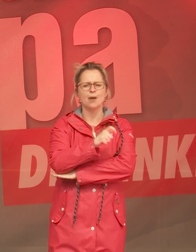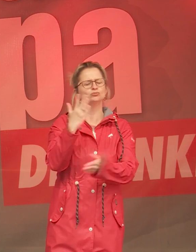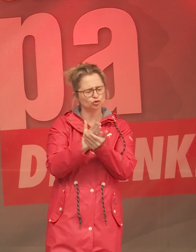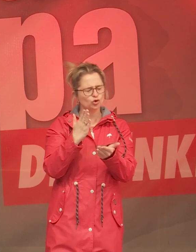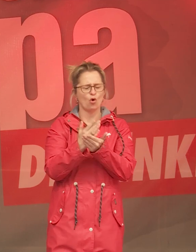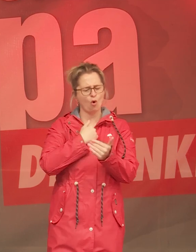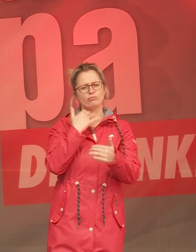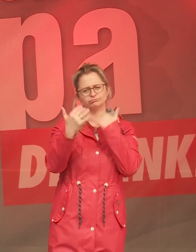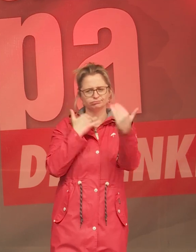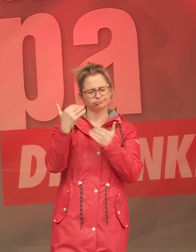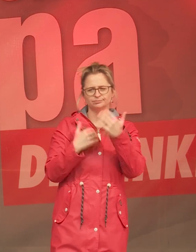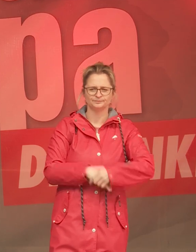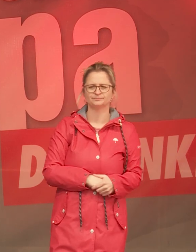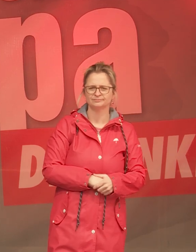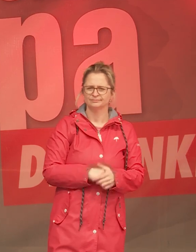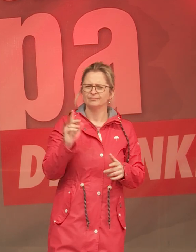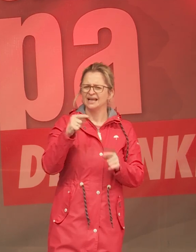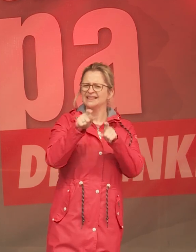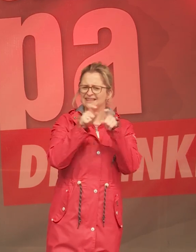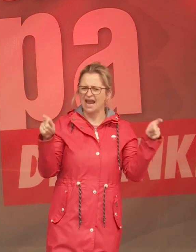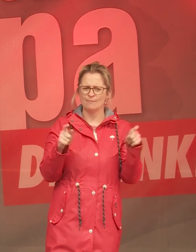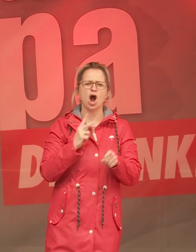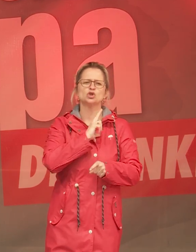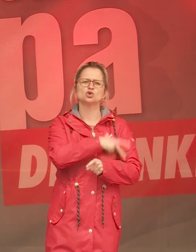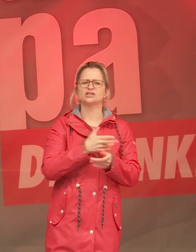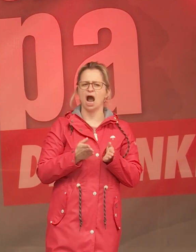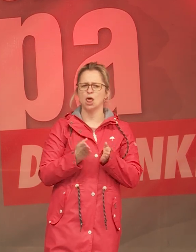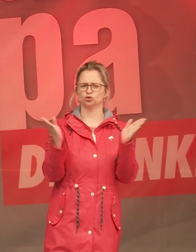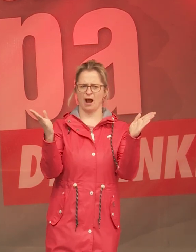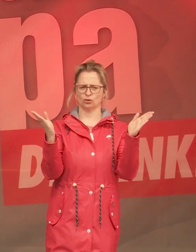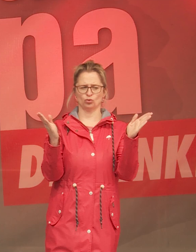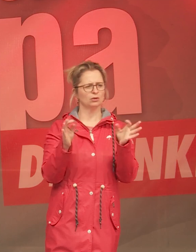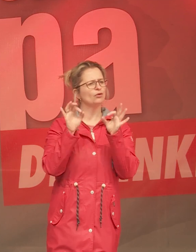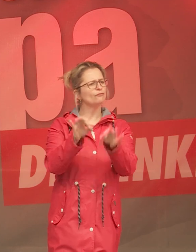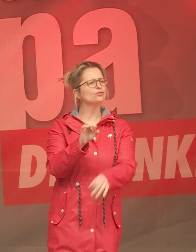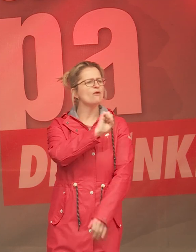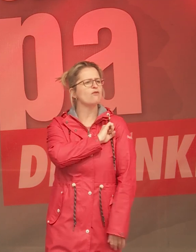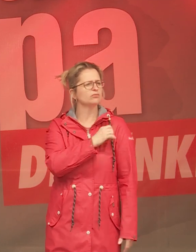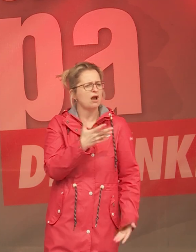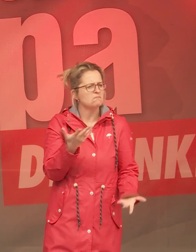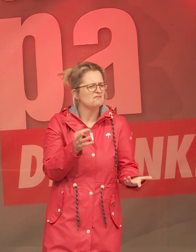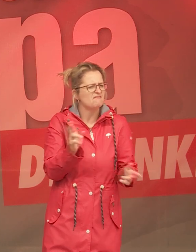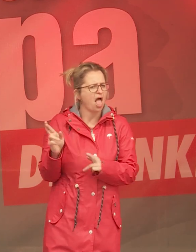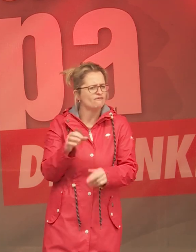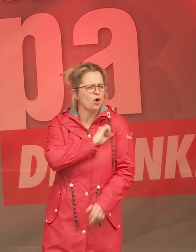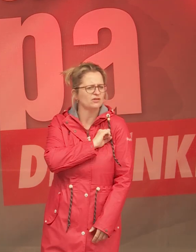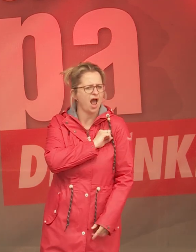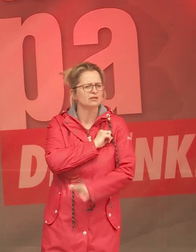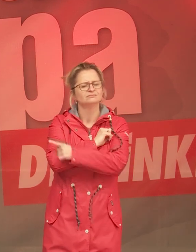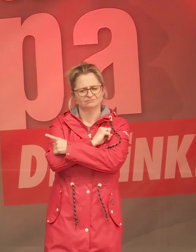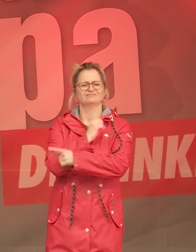auch. Denn von der sozialen Spaltung profitieren derzeit vor allem die Rechten. Und wir sehen, in